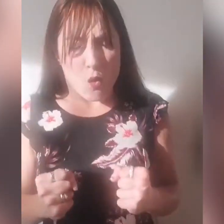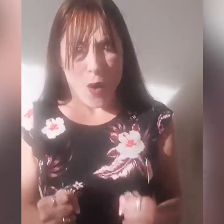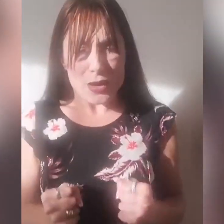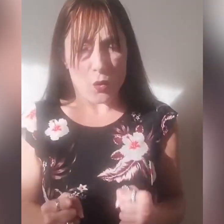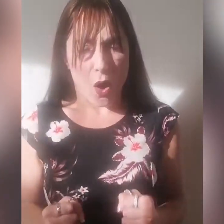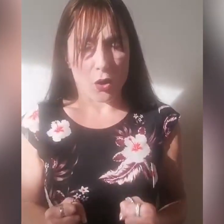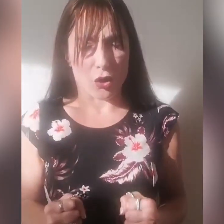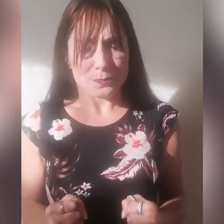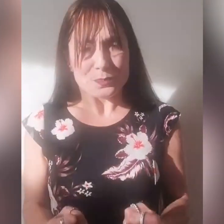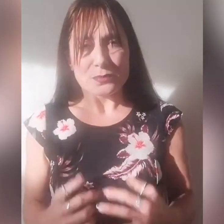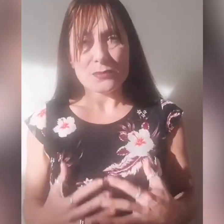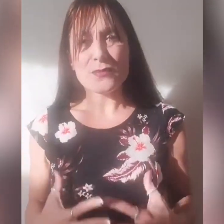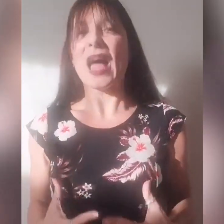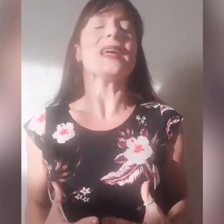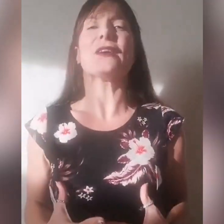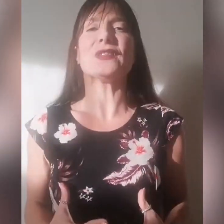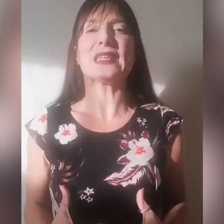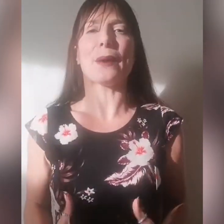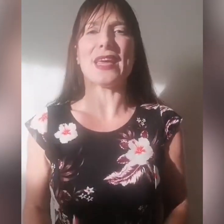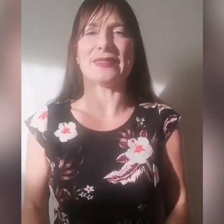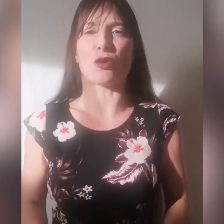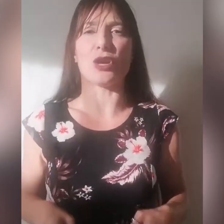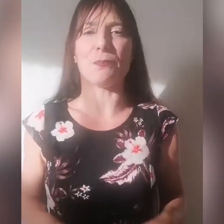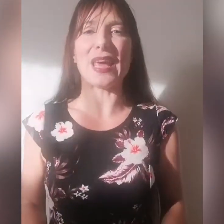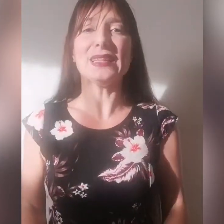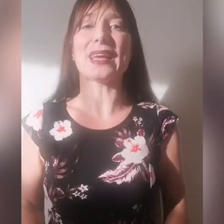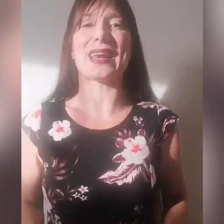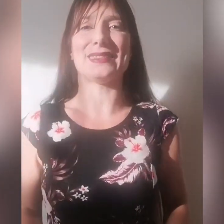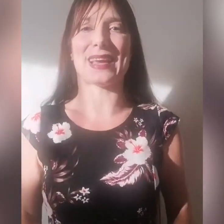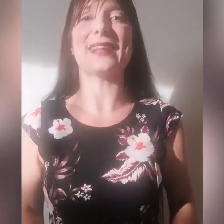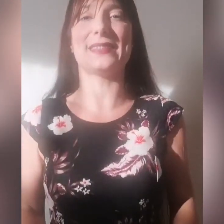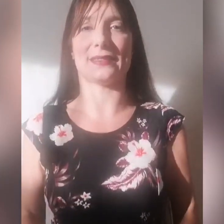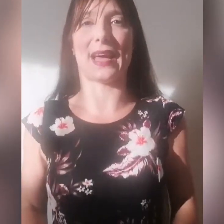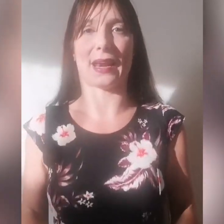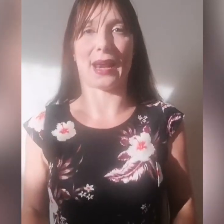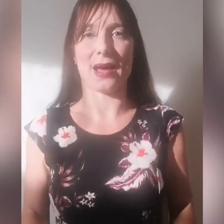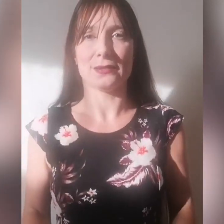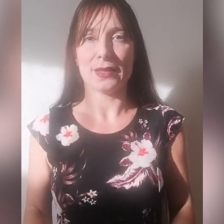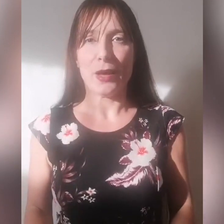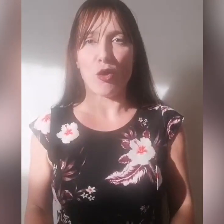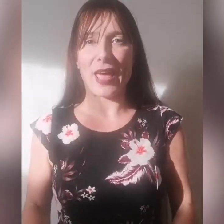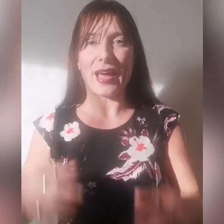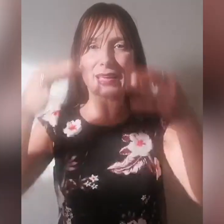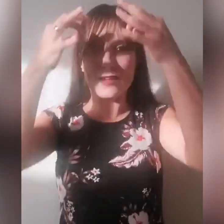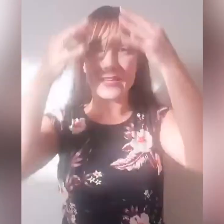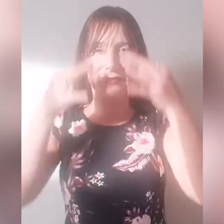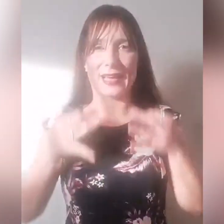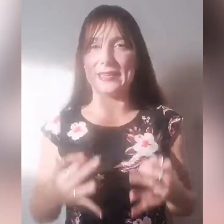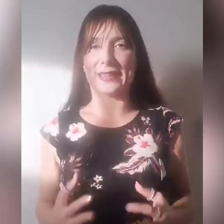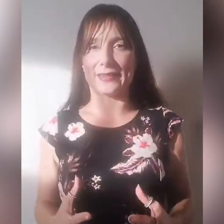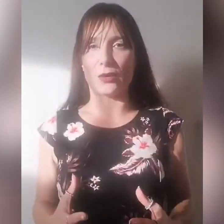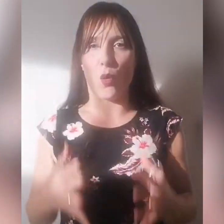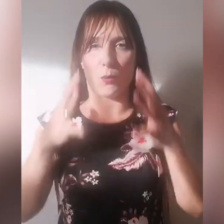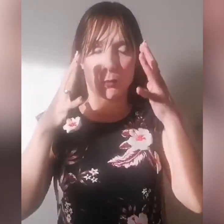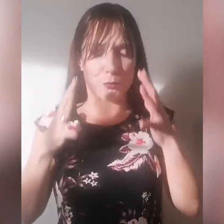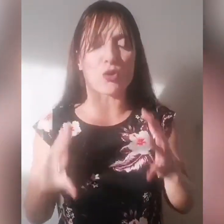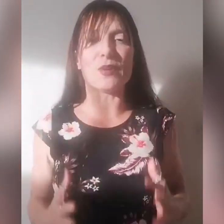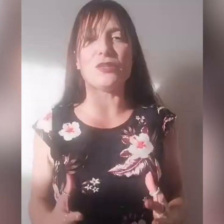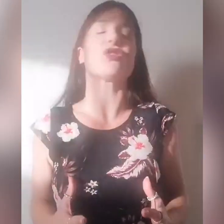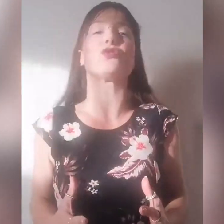quel luogo anche fisicamente con i piedi radicati a terra, ok? Anche la verticalità dell'uomo proprio come Dio ci ha